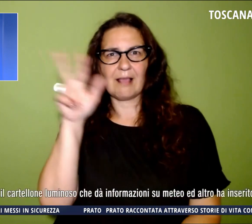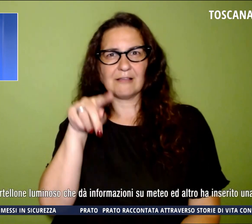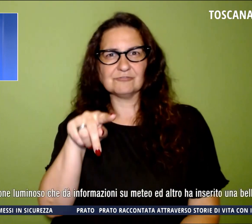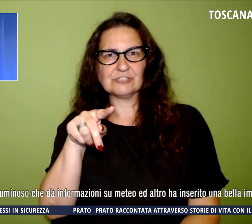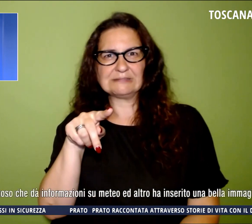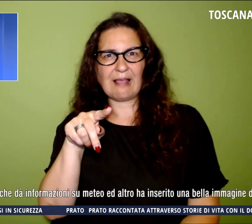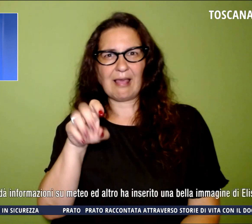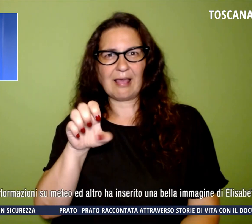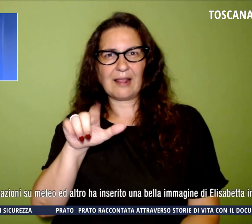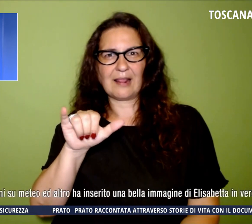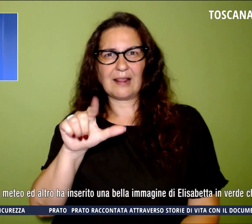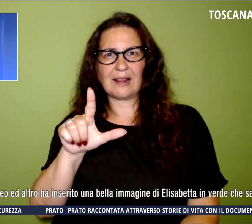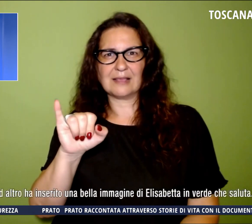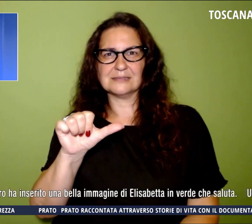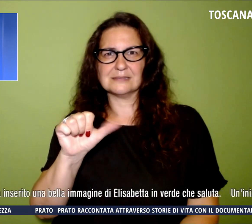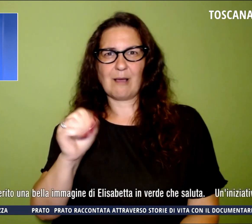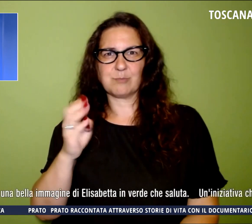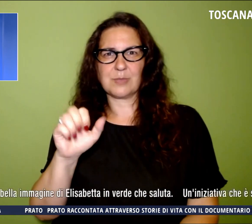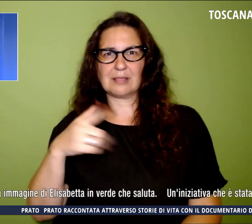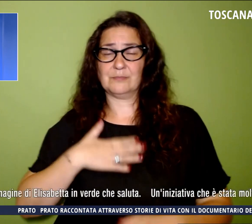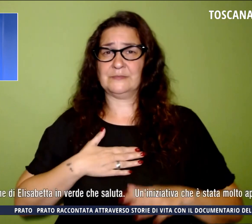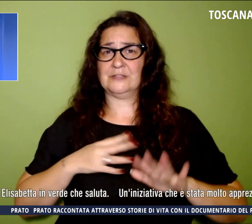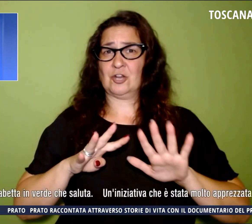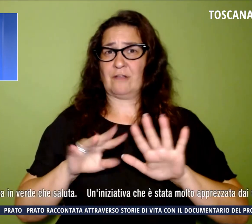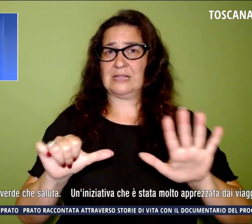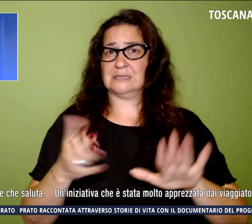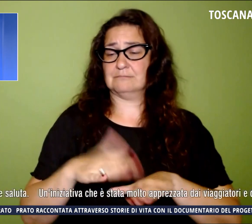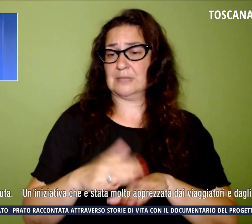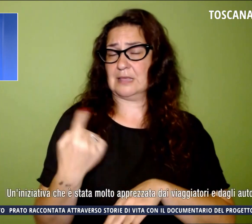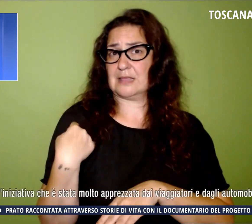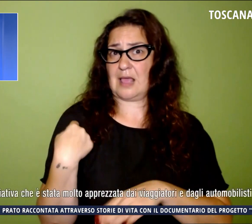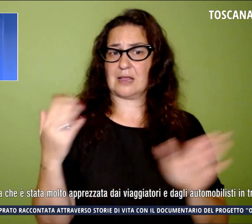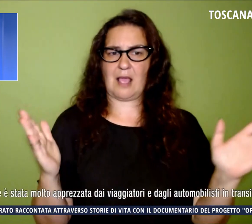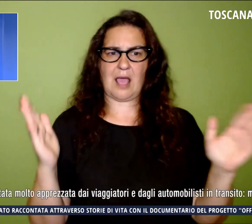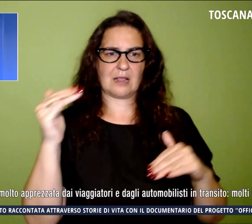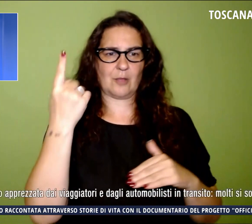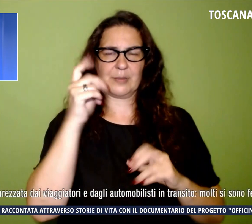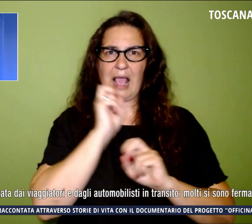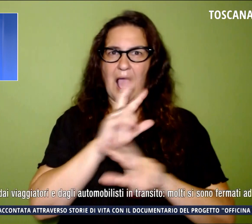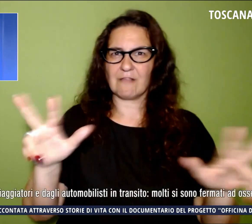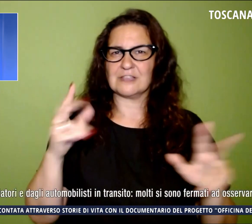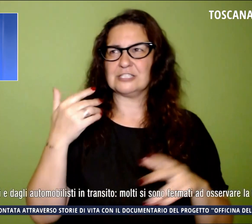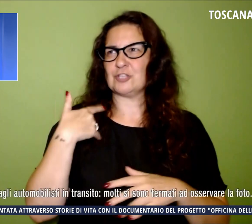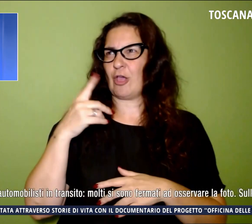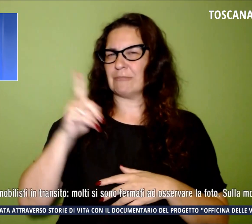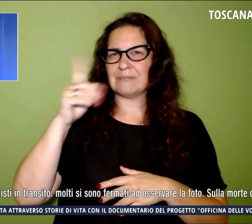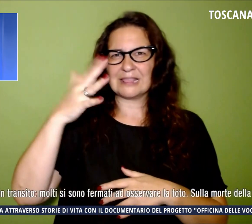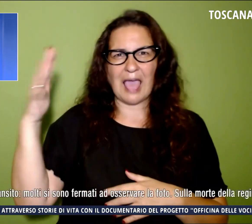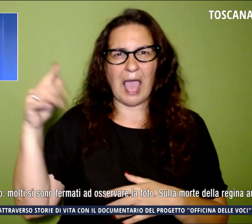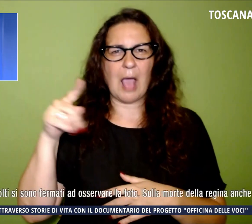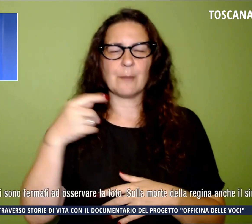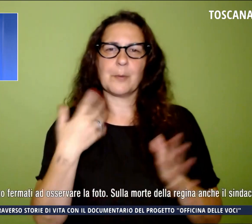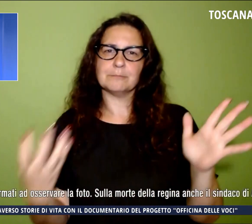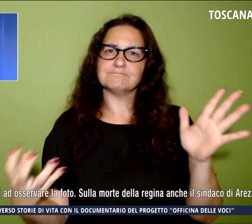società che gestisce il cartellone luminoso che dà informazioni su un meteo e altro ha inserito una bella immagine di